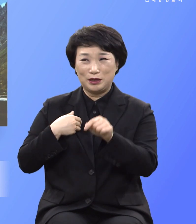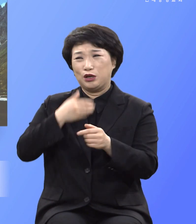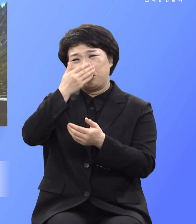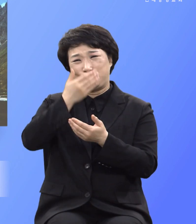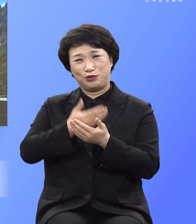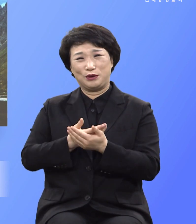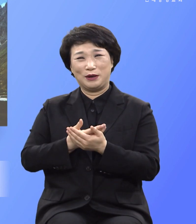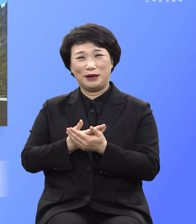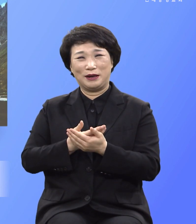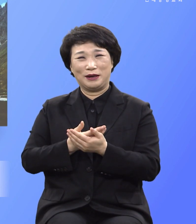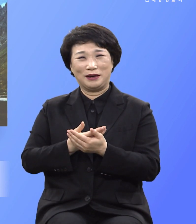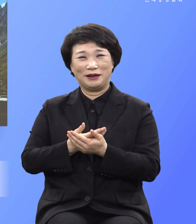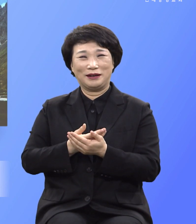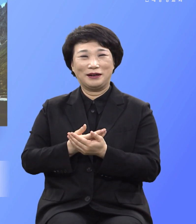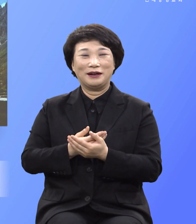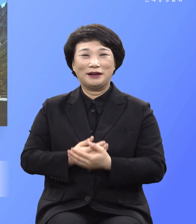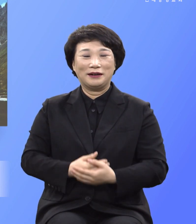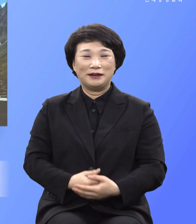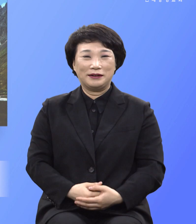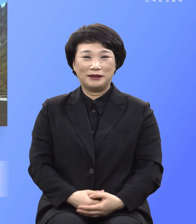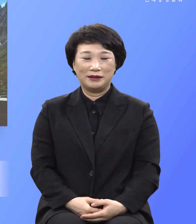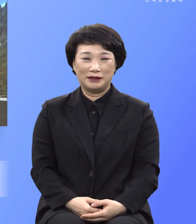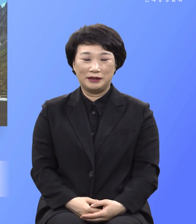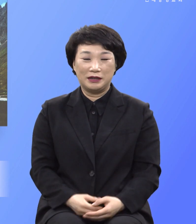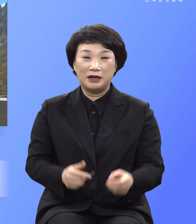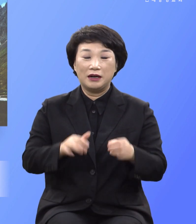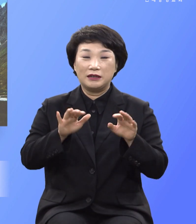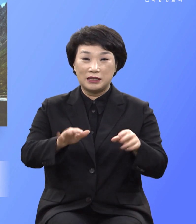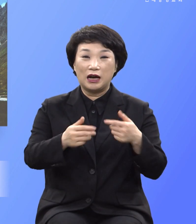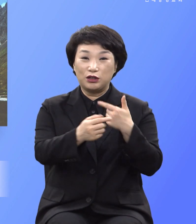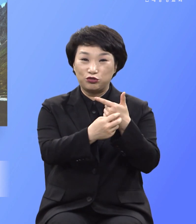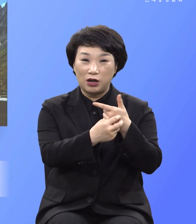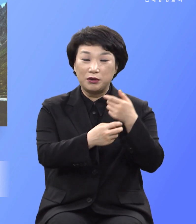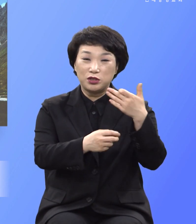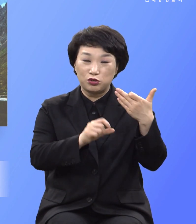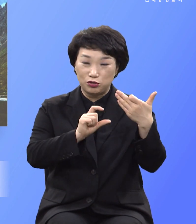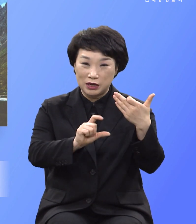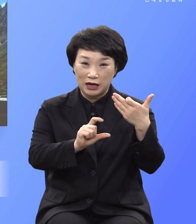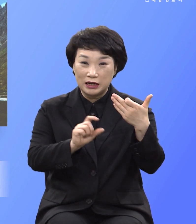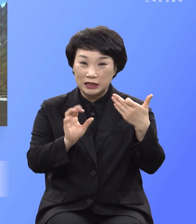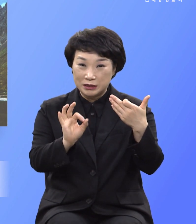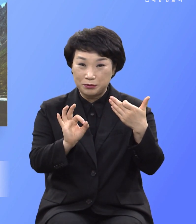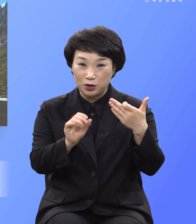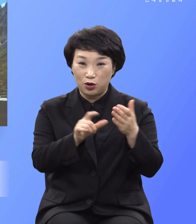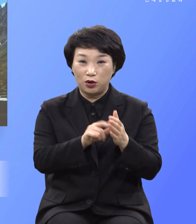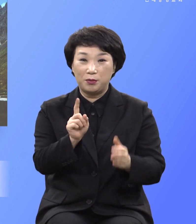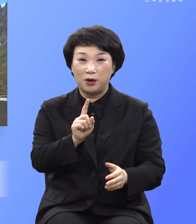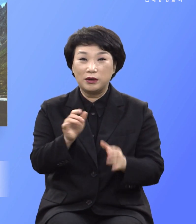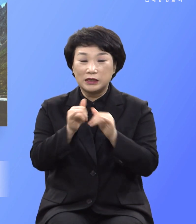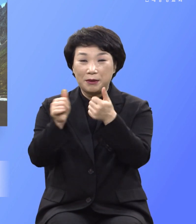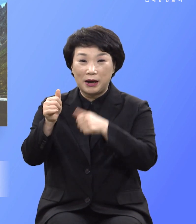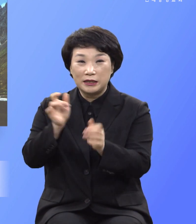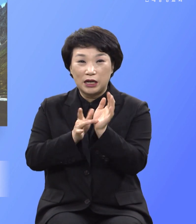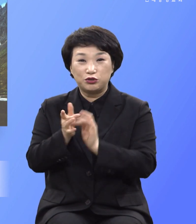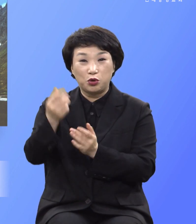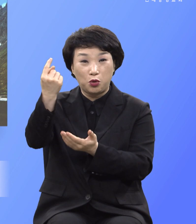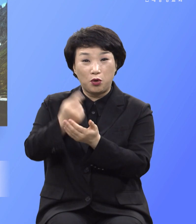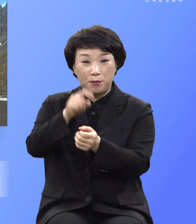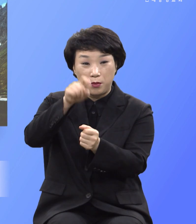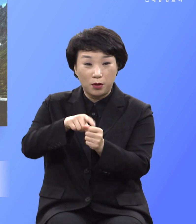것이냐 이 말입니다 누가복음 누가복음 19장 10절에 인자에 온 것은 잊어버린 자를